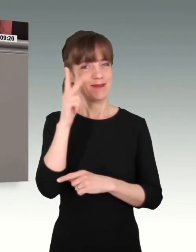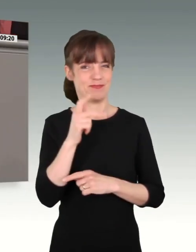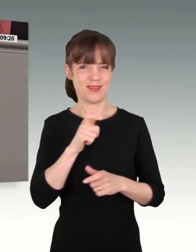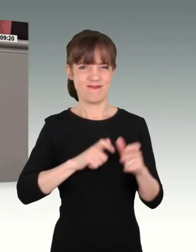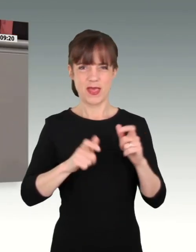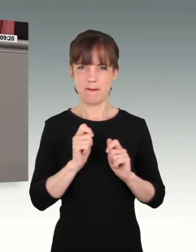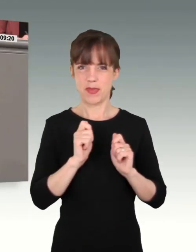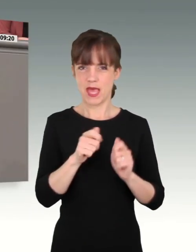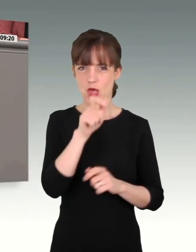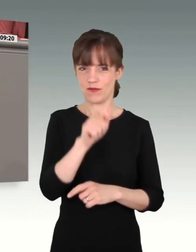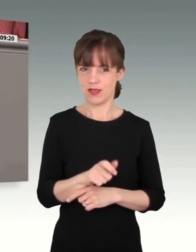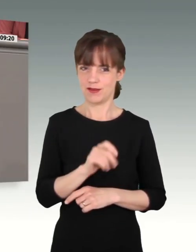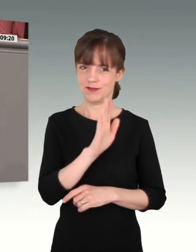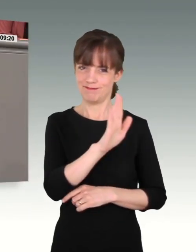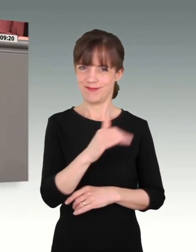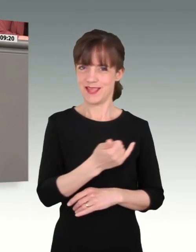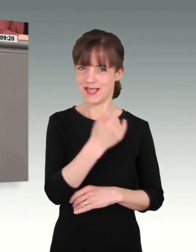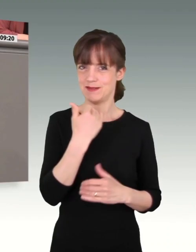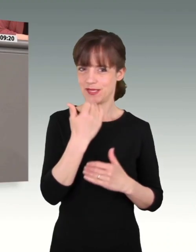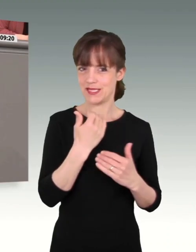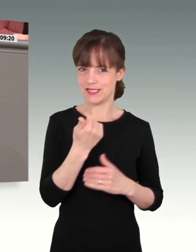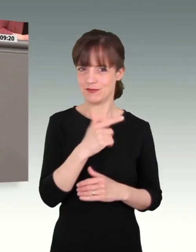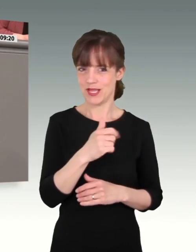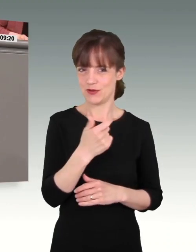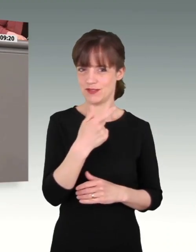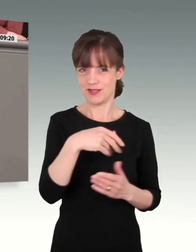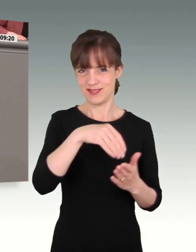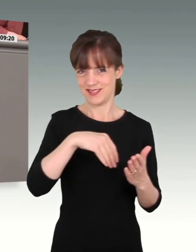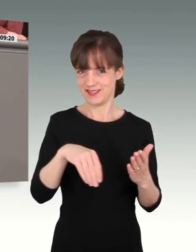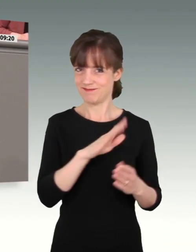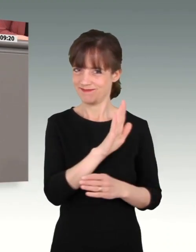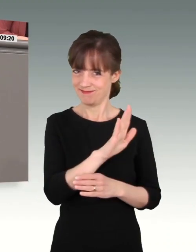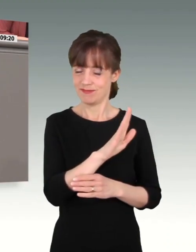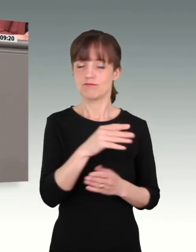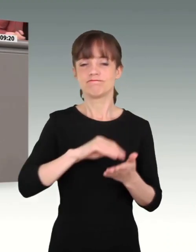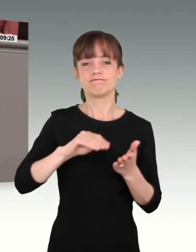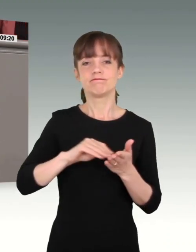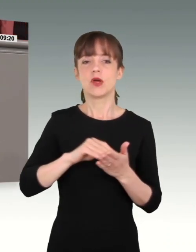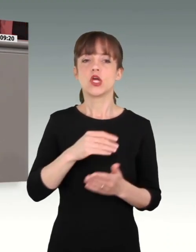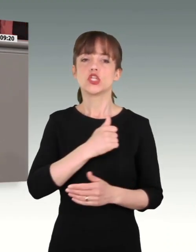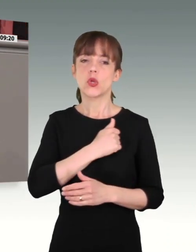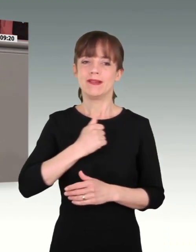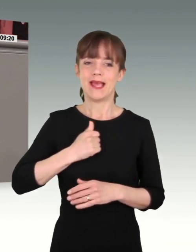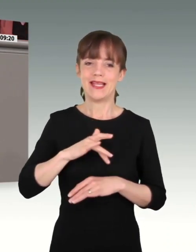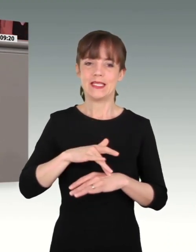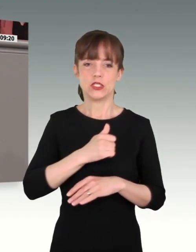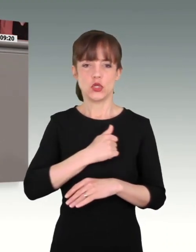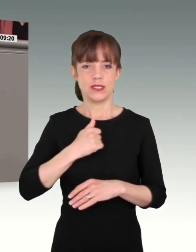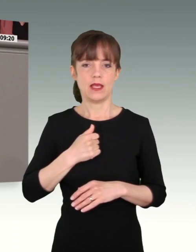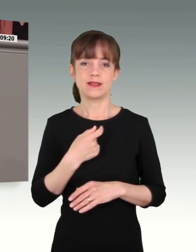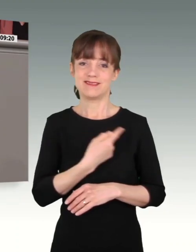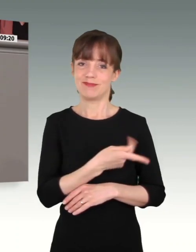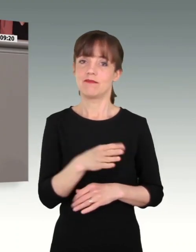Jahresbericht 2021 fest, unsere Soldatinnen und Soldaten garantieren Frieden, Freiheit